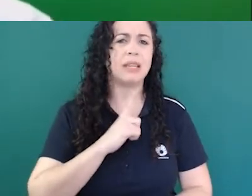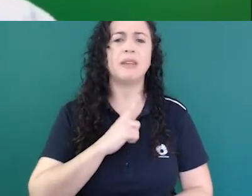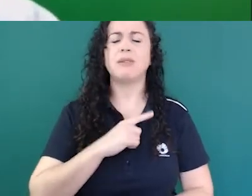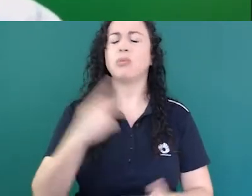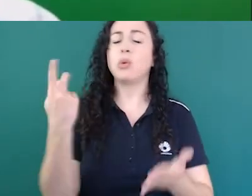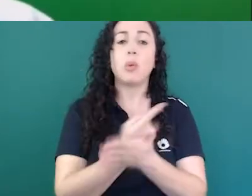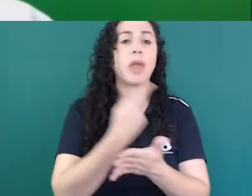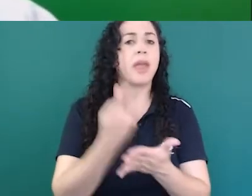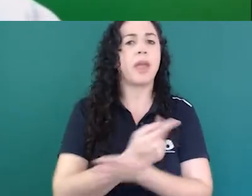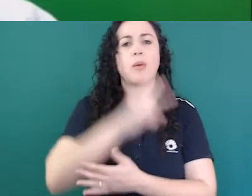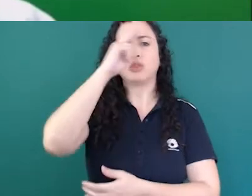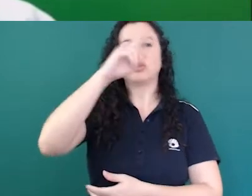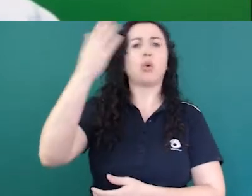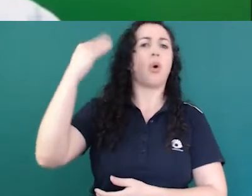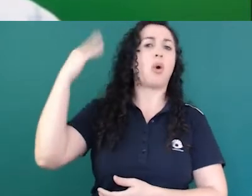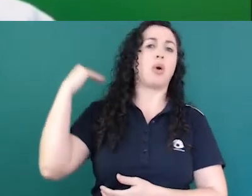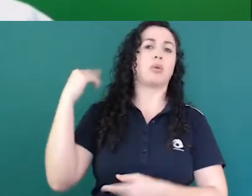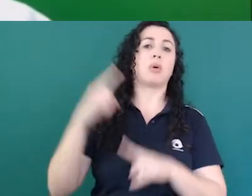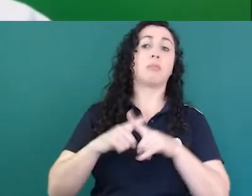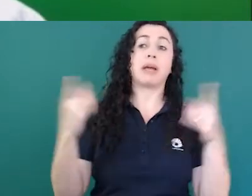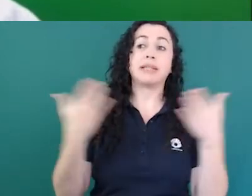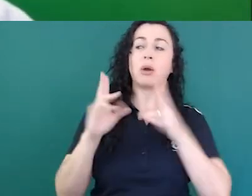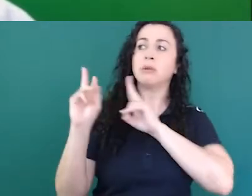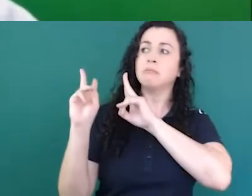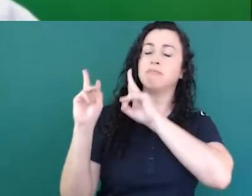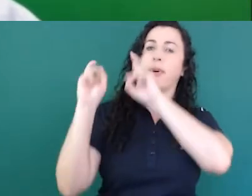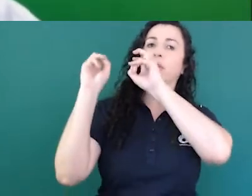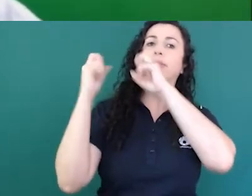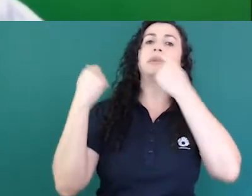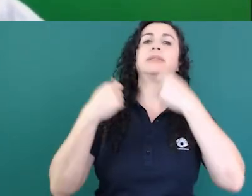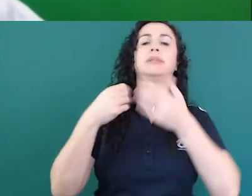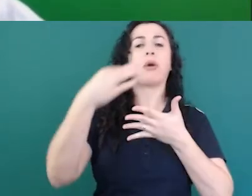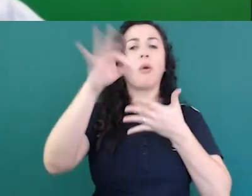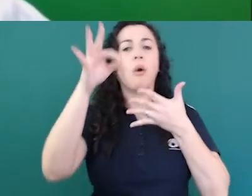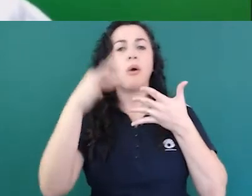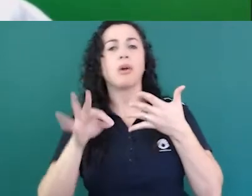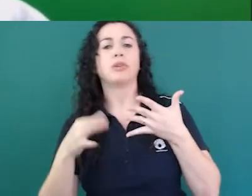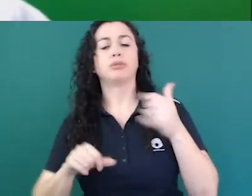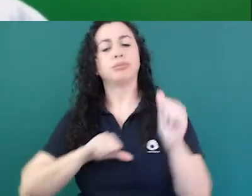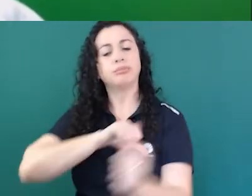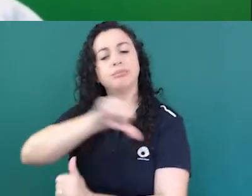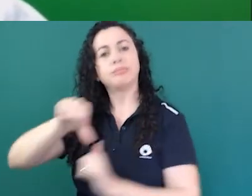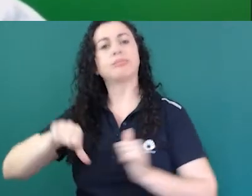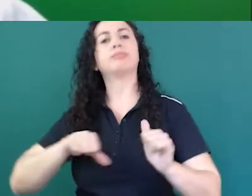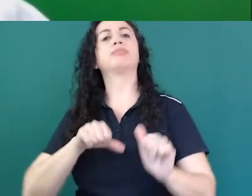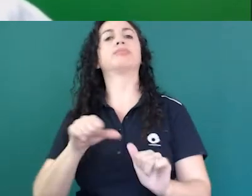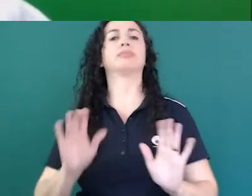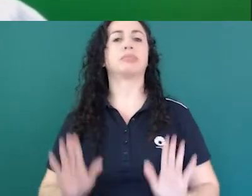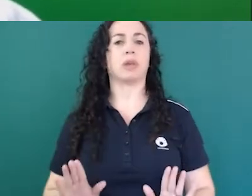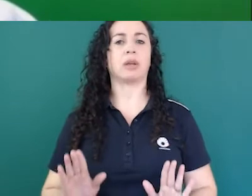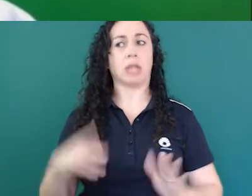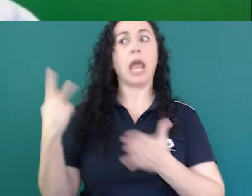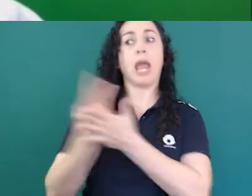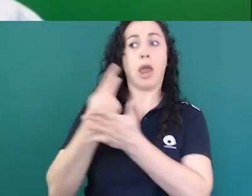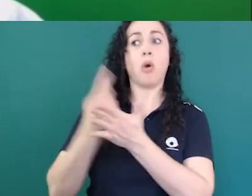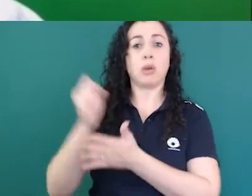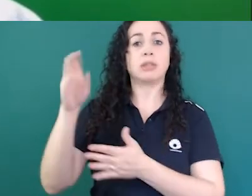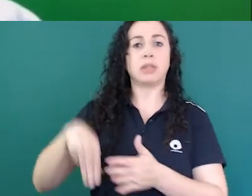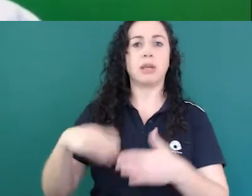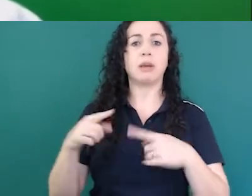corrigir nós temos que corrigir temos que evoluir vamos cometer outros acho que sim mas temos que evitar aprender com o passado